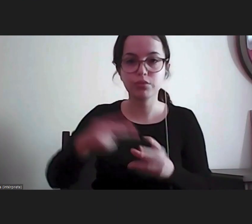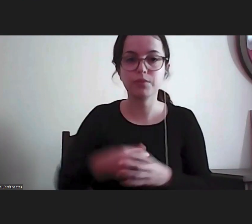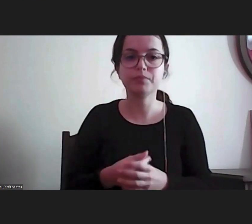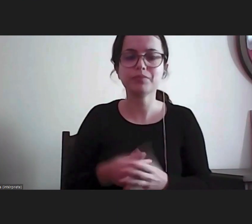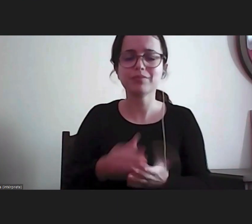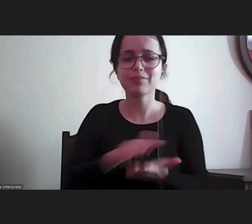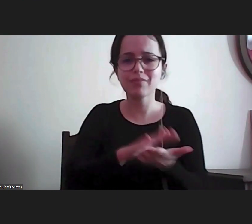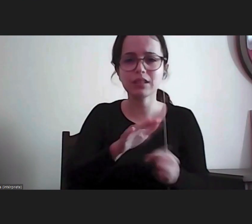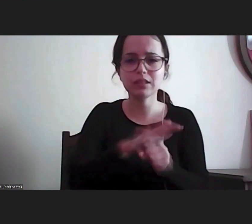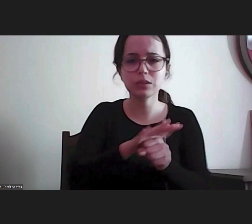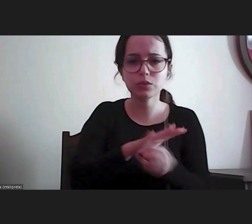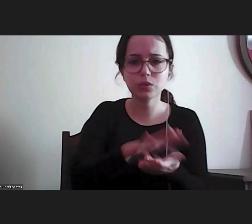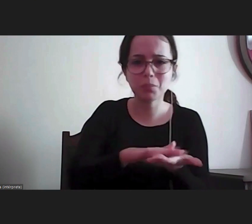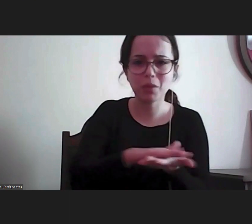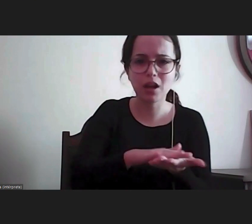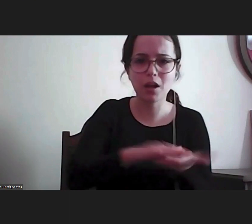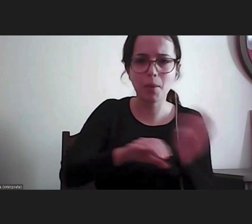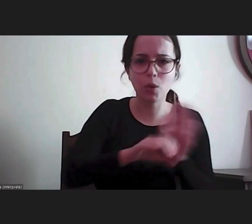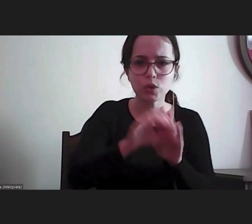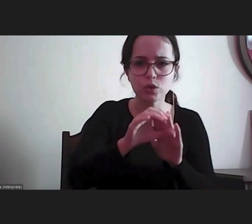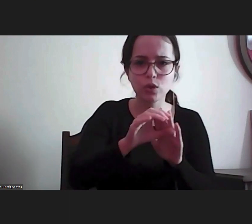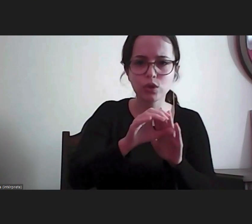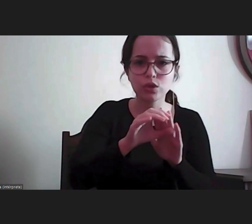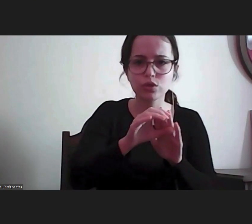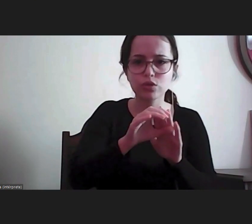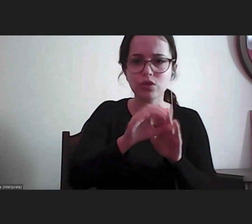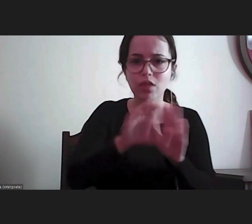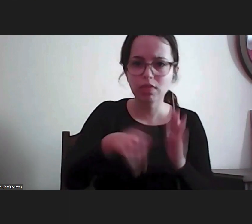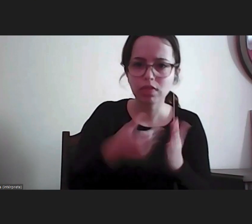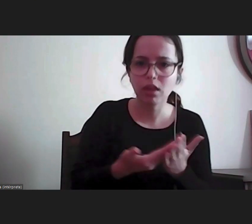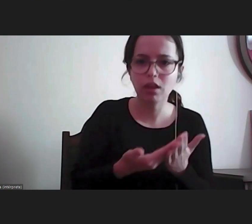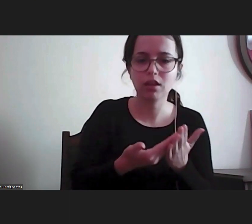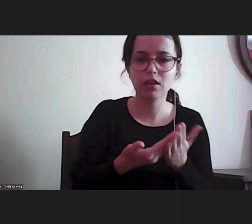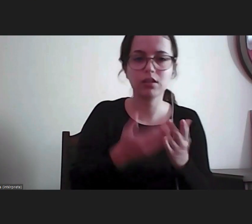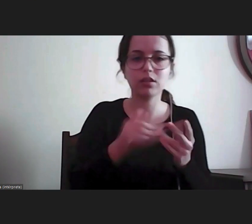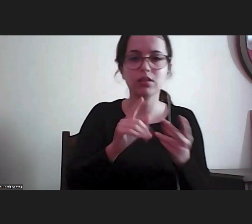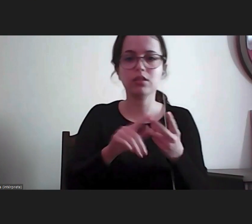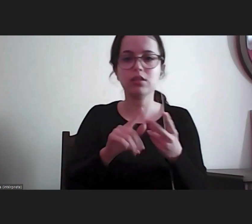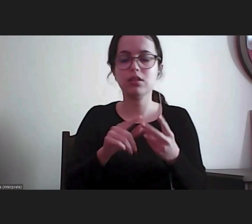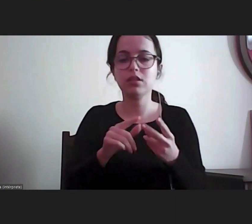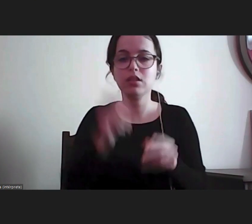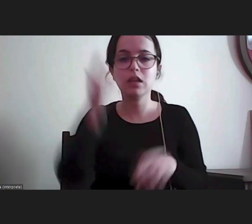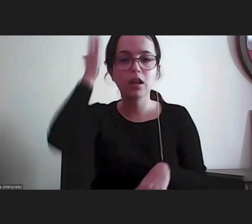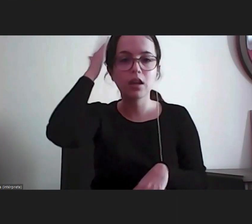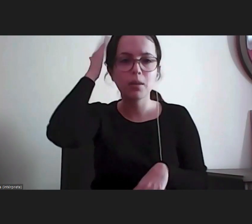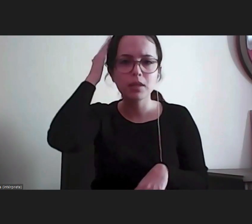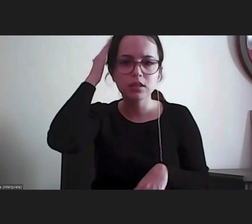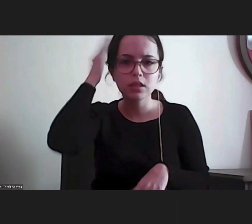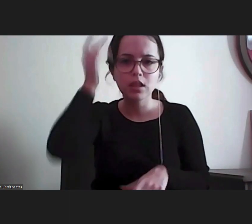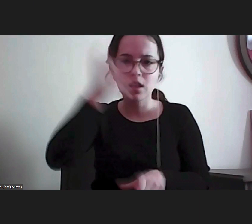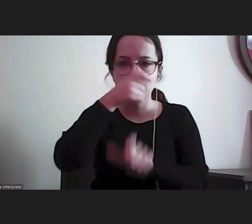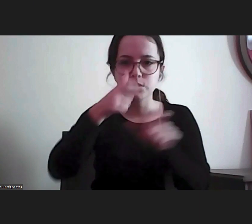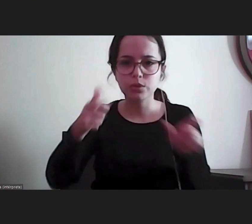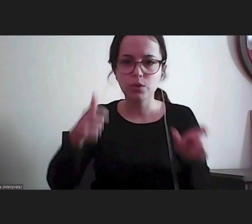saúde, da justiça, até à capacidade, enfim, das pessoas